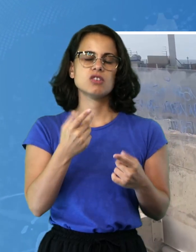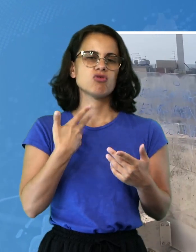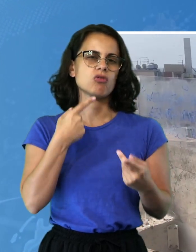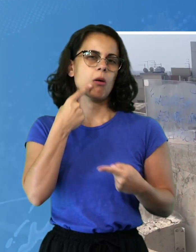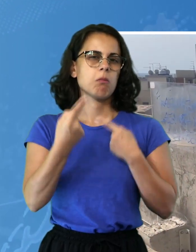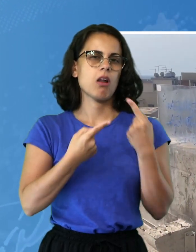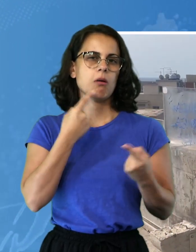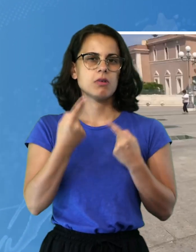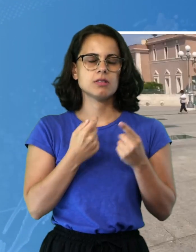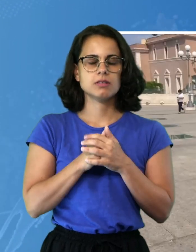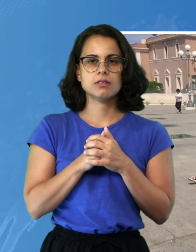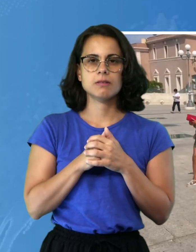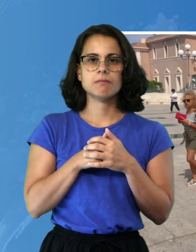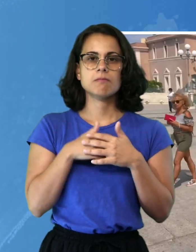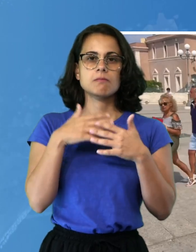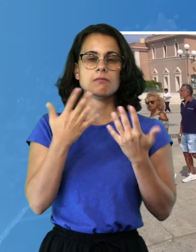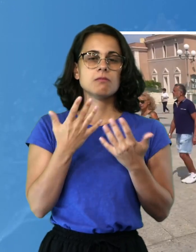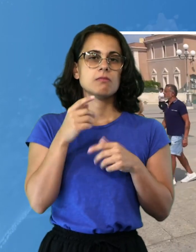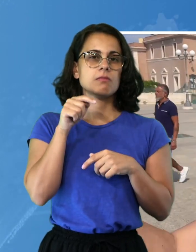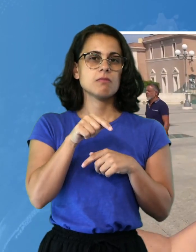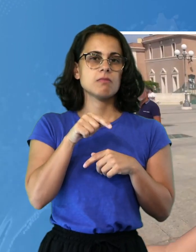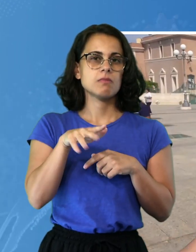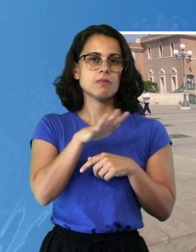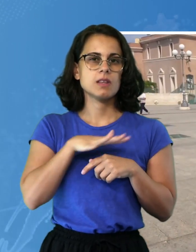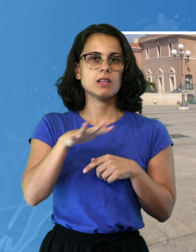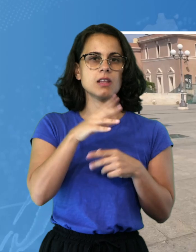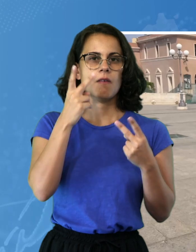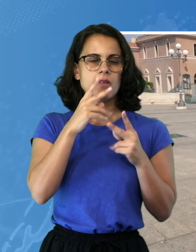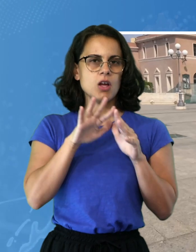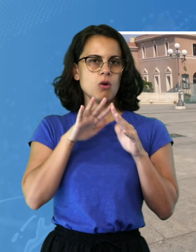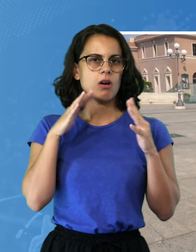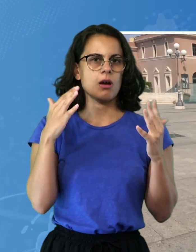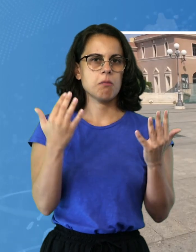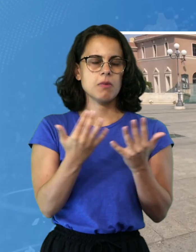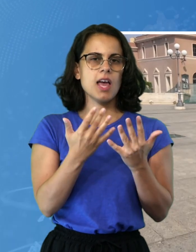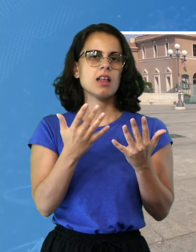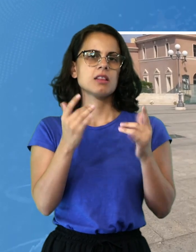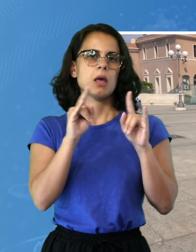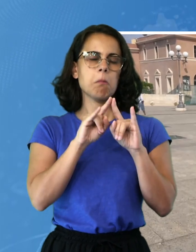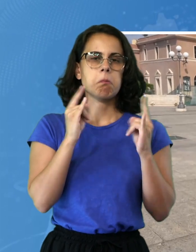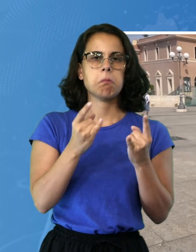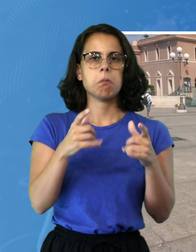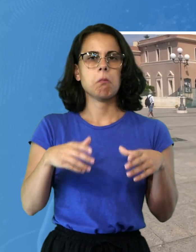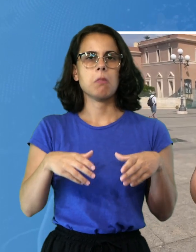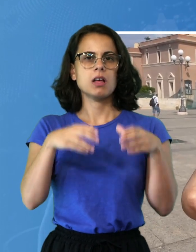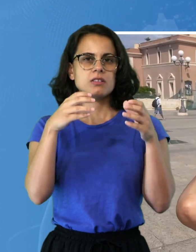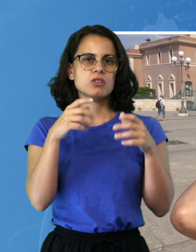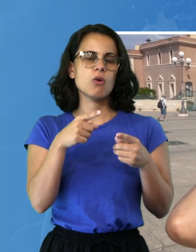che c'è intorno. Sono stata subito e immediatamente rapita dalla bastione, per cui ho tutta questa meravigliosa